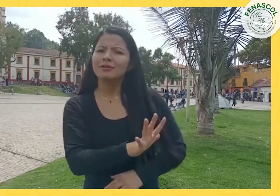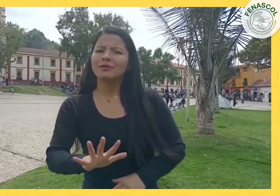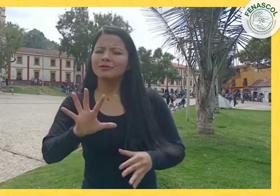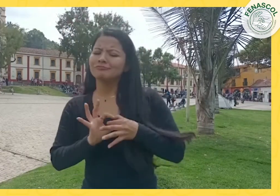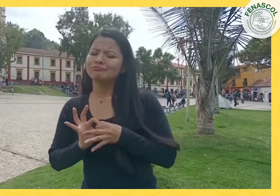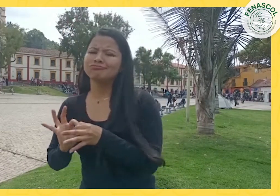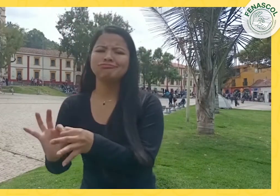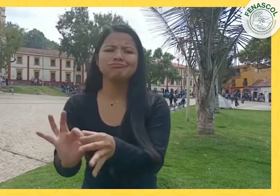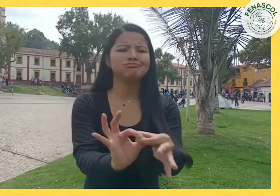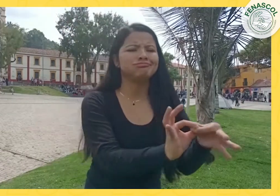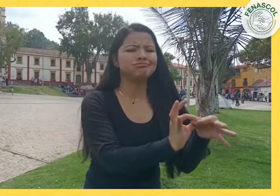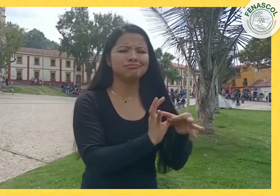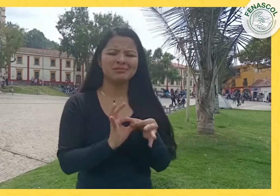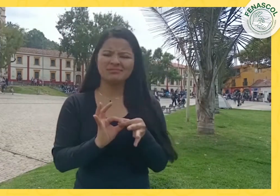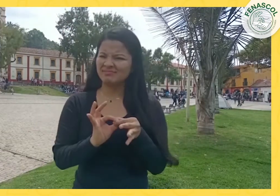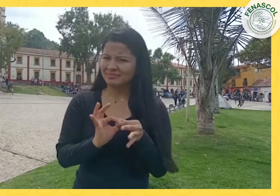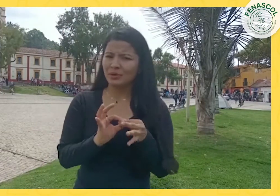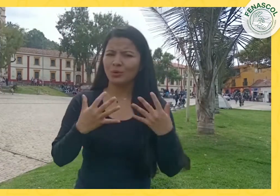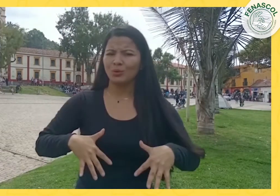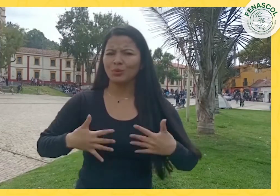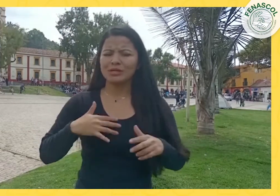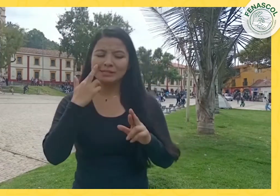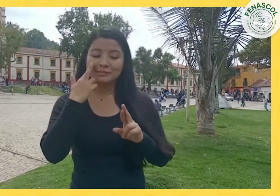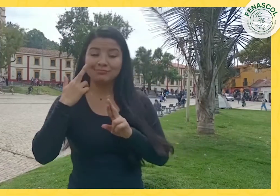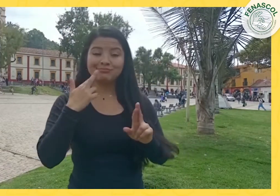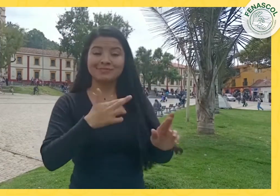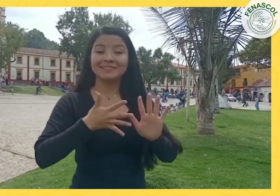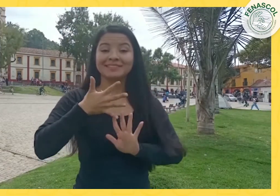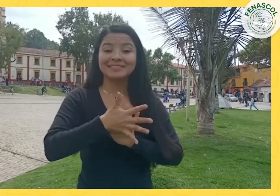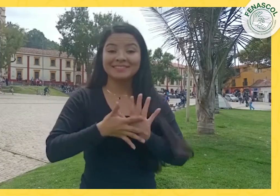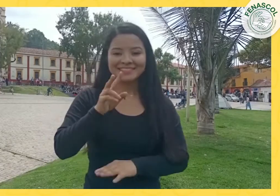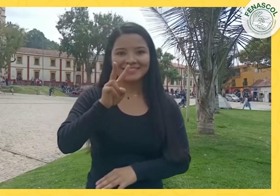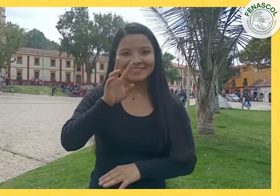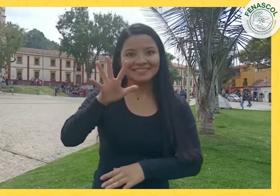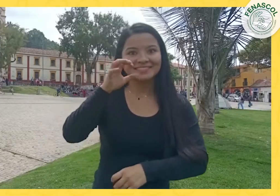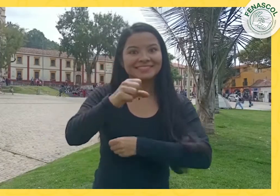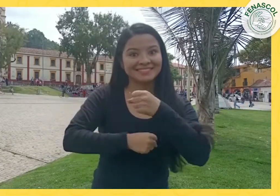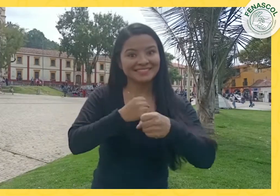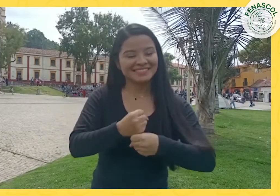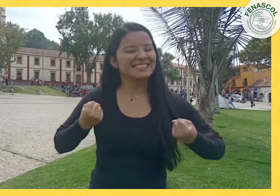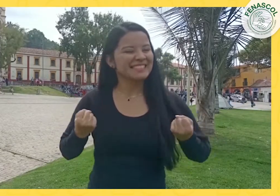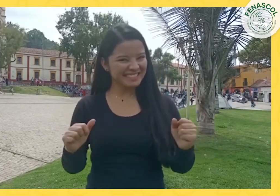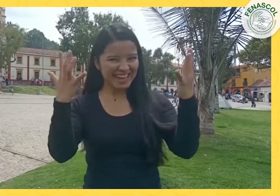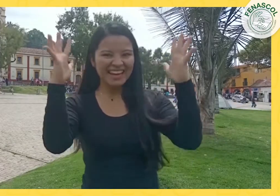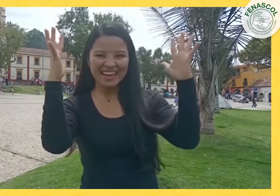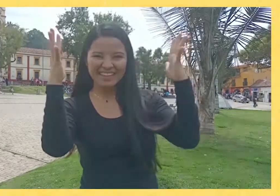sordas de toda Colombia nos uniremos para celebrar juntos los 25 años del reconocimiento de la lengua de señas.